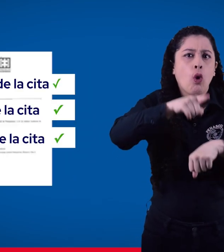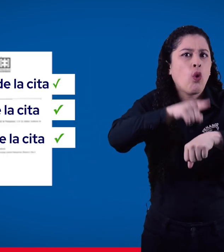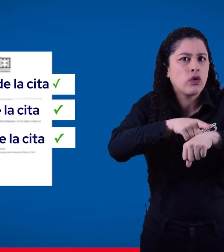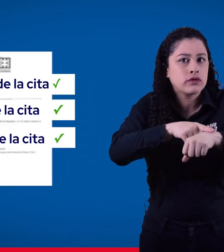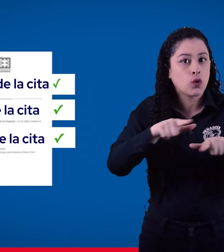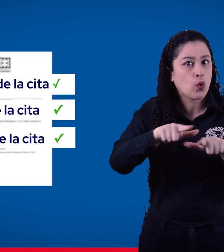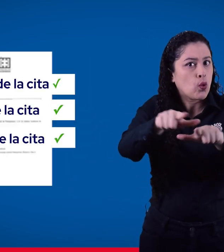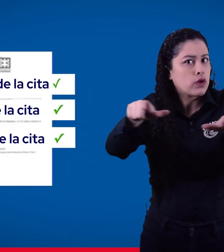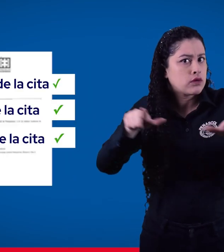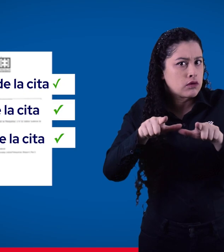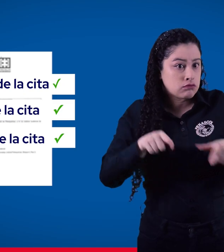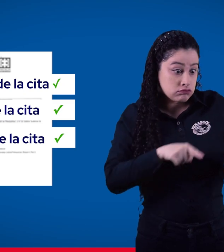la cita.